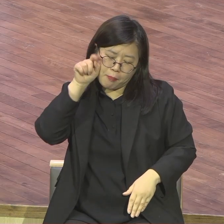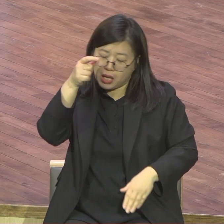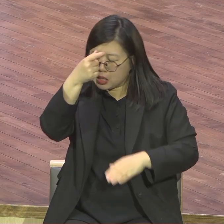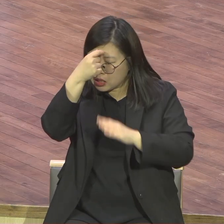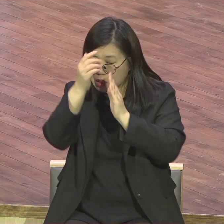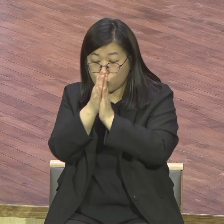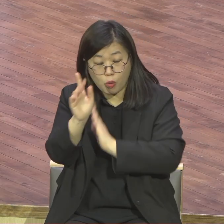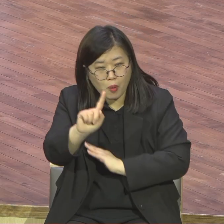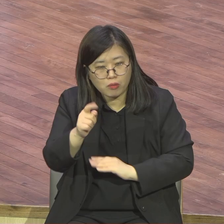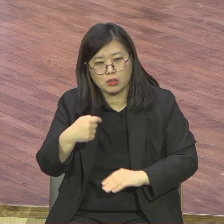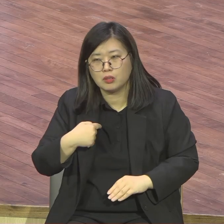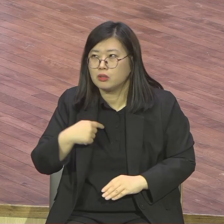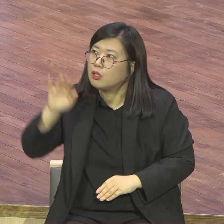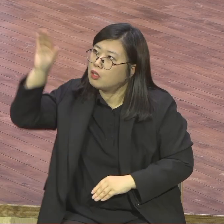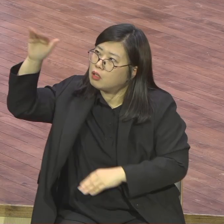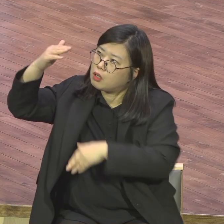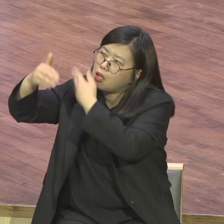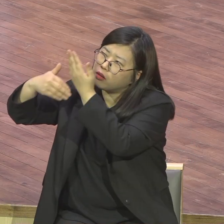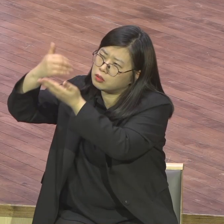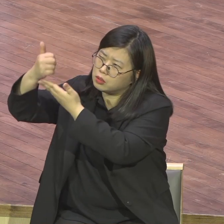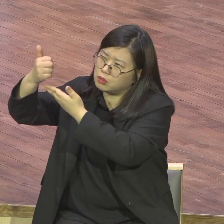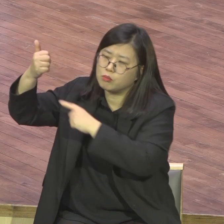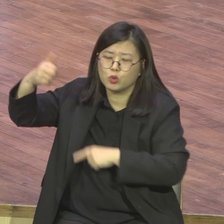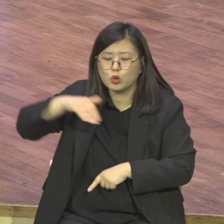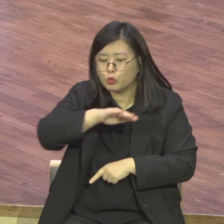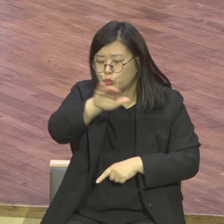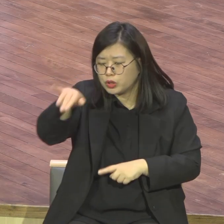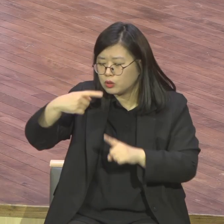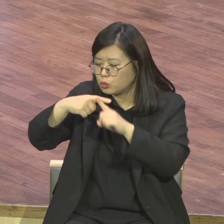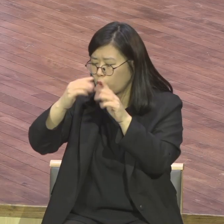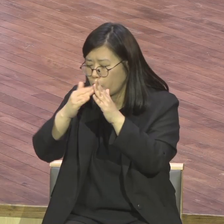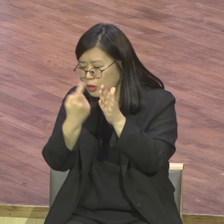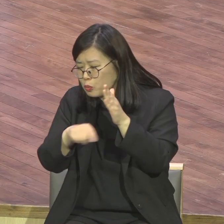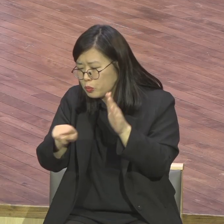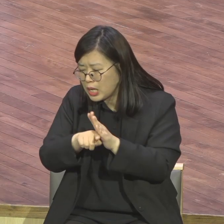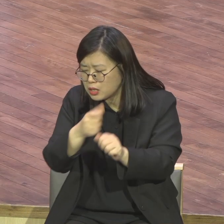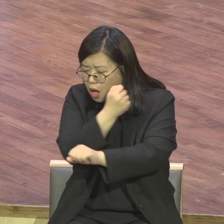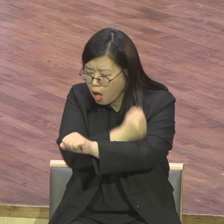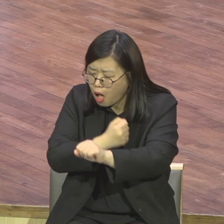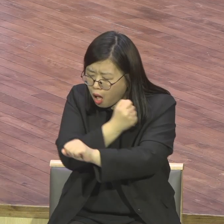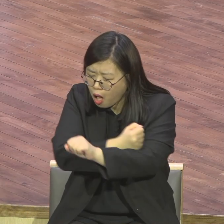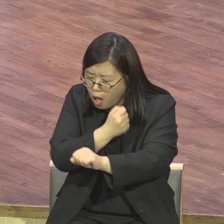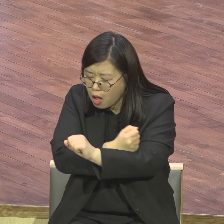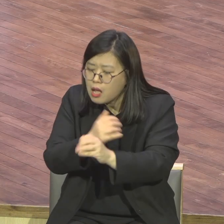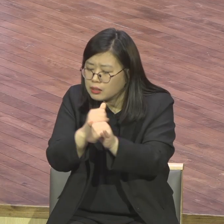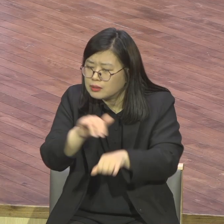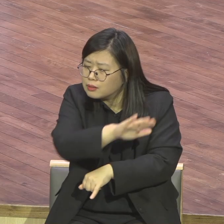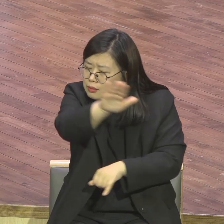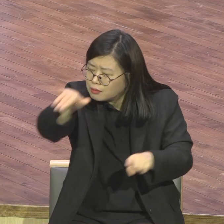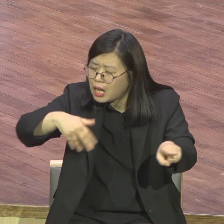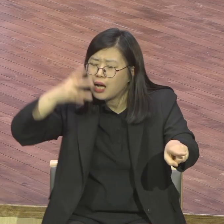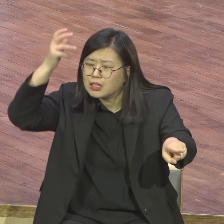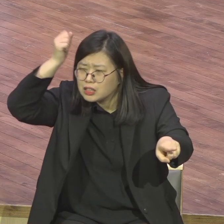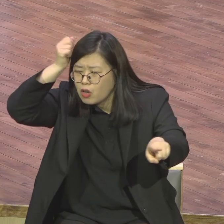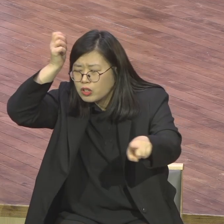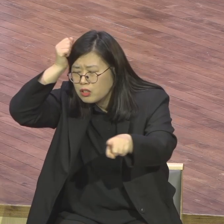살리기 위해서 엄청 물티 필요합니다 그들이 헌신할 수 있도록 백배 주십시오 백을 계산해 보니까 1억 하면 백억이잖아